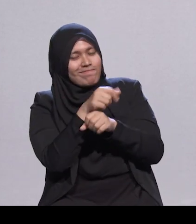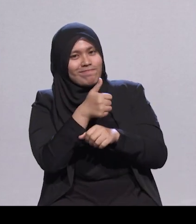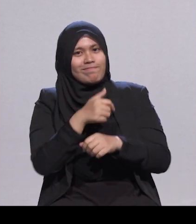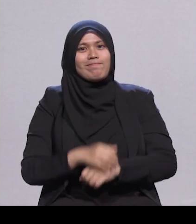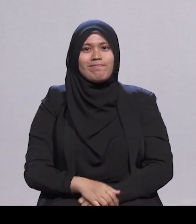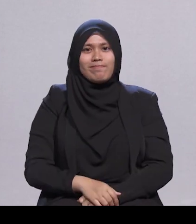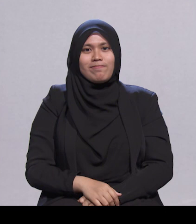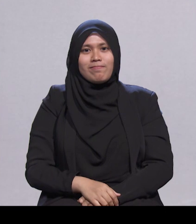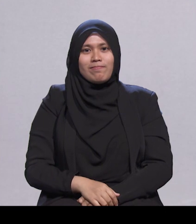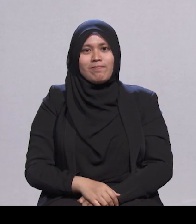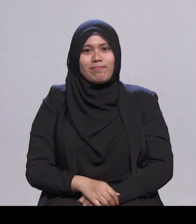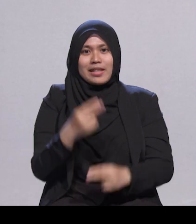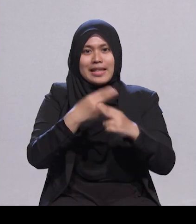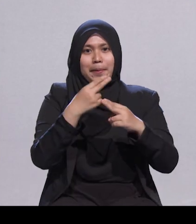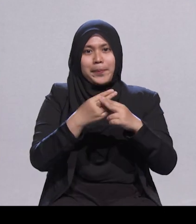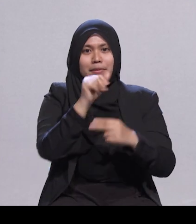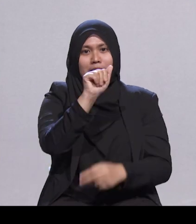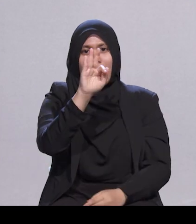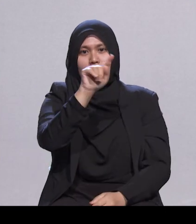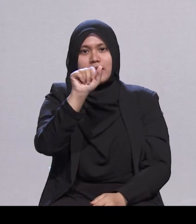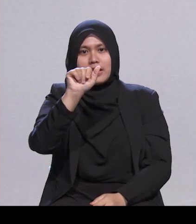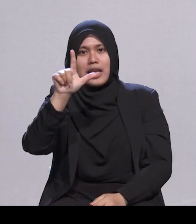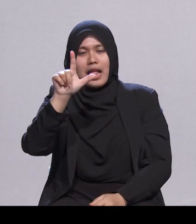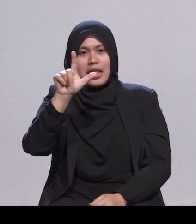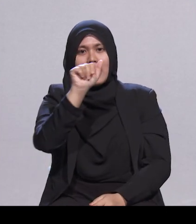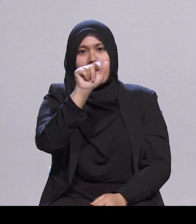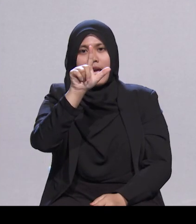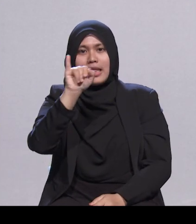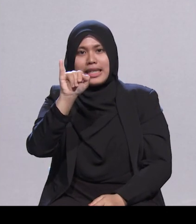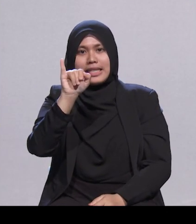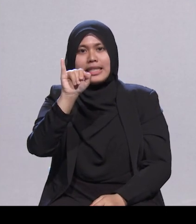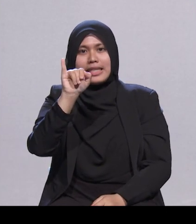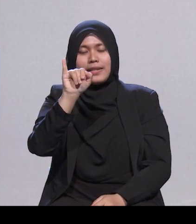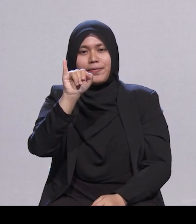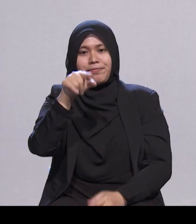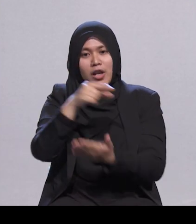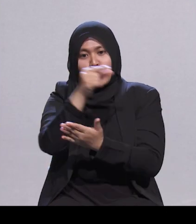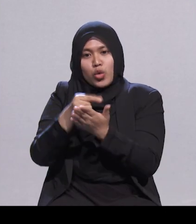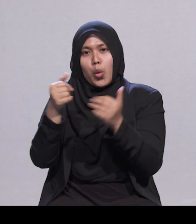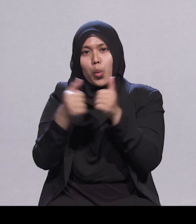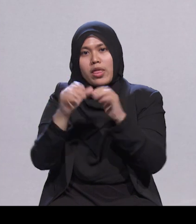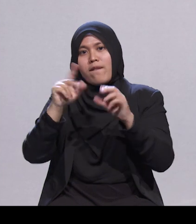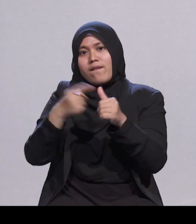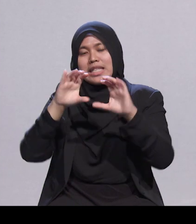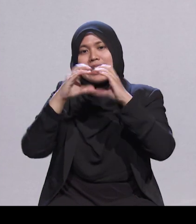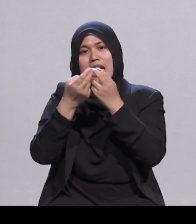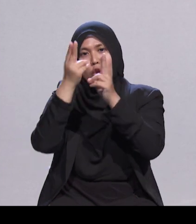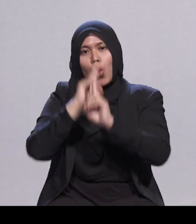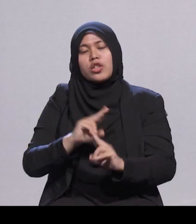Afzal Ali, graduan sekolah undang-undang NUS dan secara serentak mendapat ijazah sarjana undang-undang